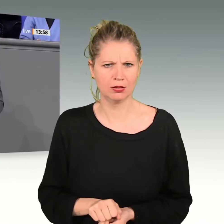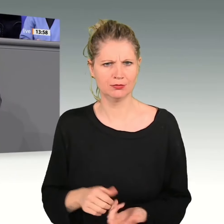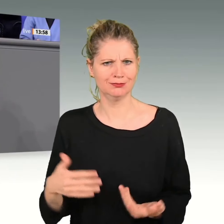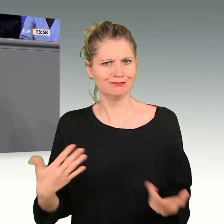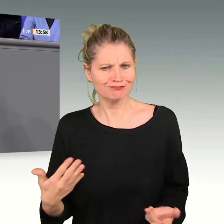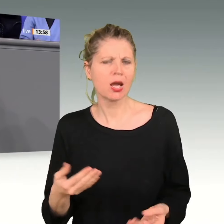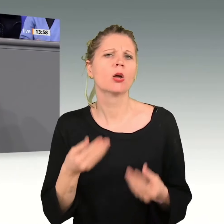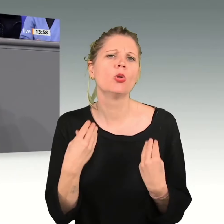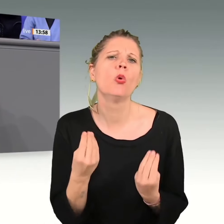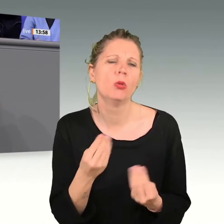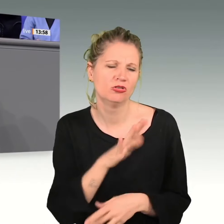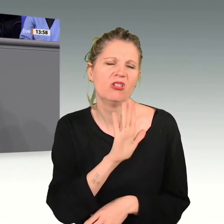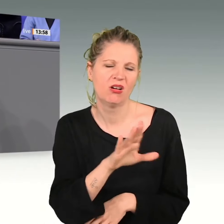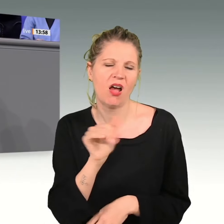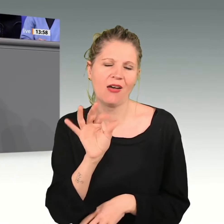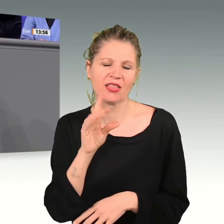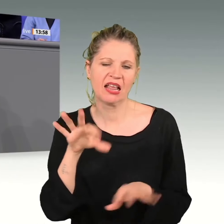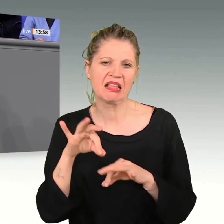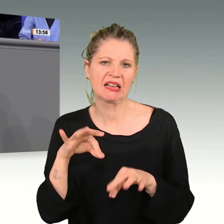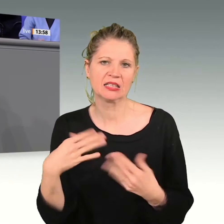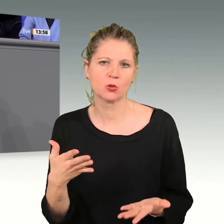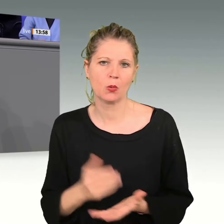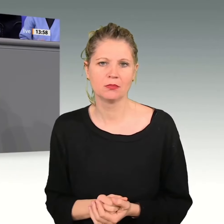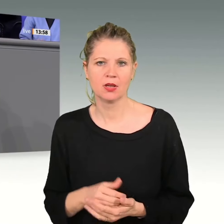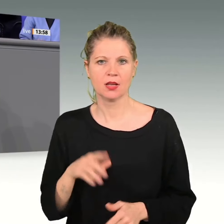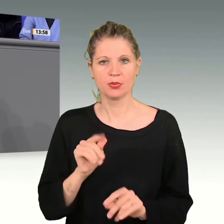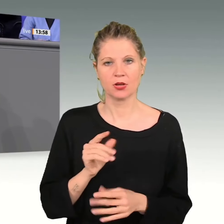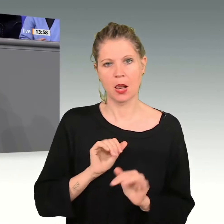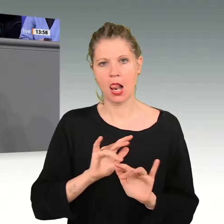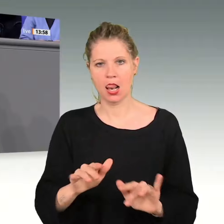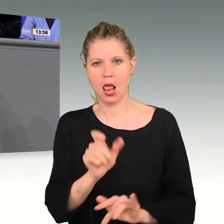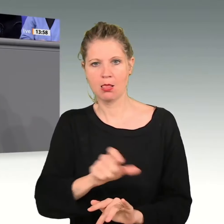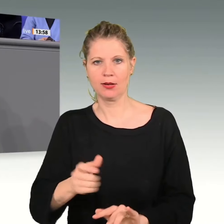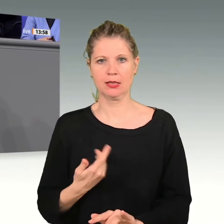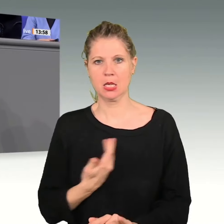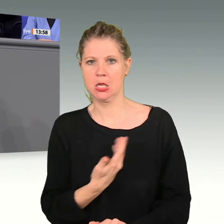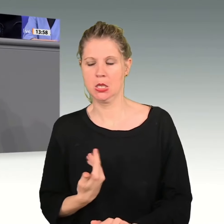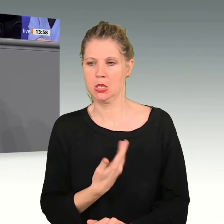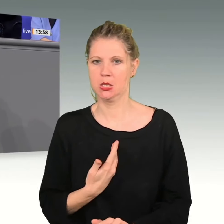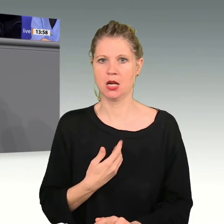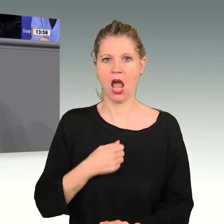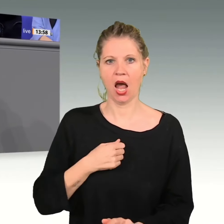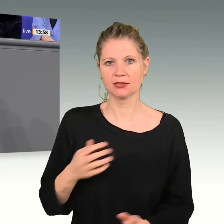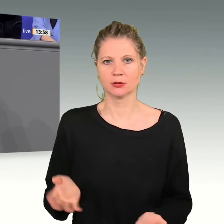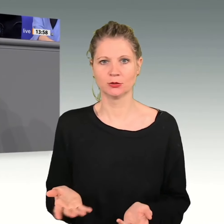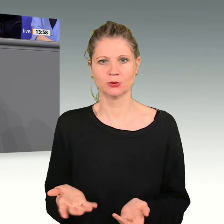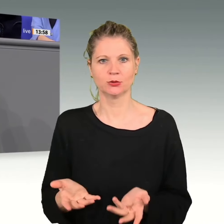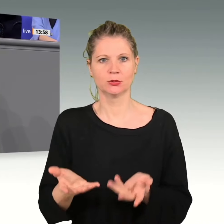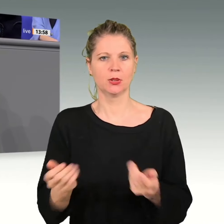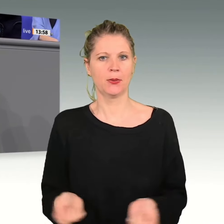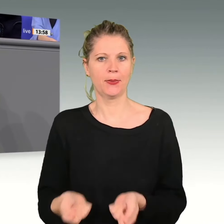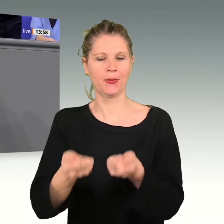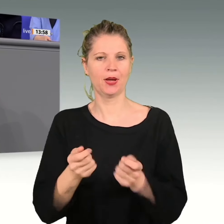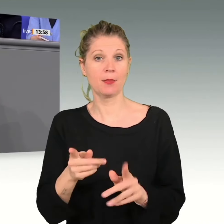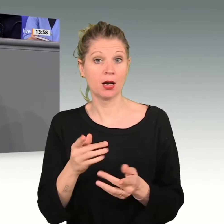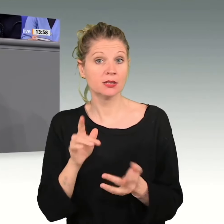bekannten AfD-Taktik. Es wird verunsichert. Man schürt Ängste, nicht um zu informieren,